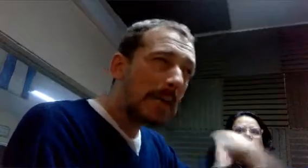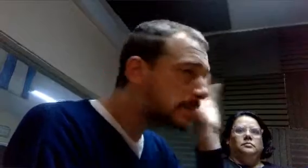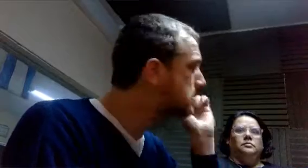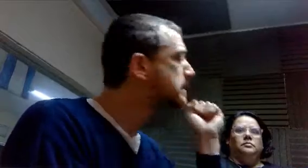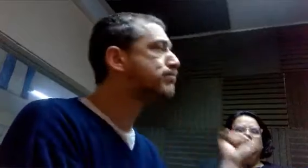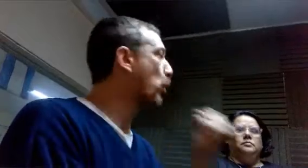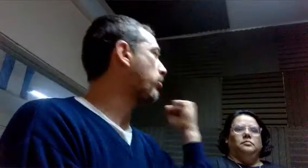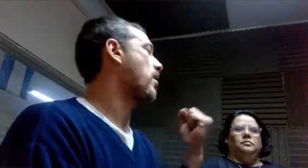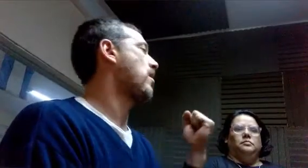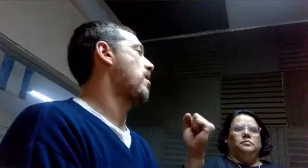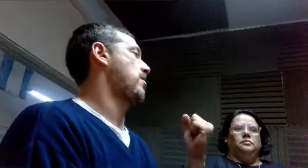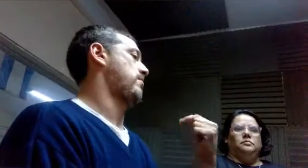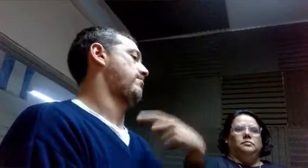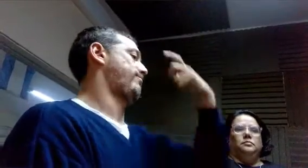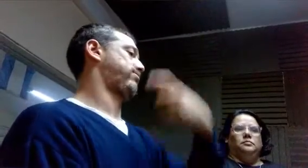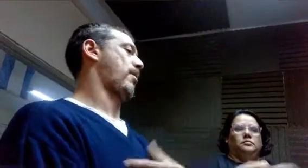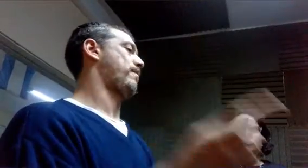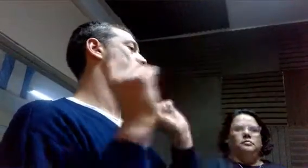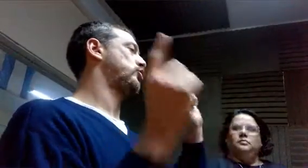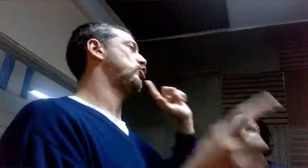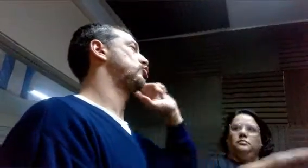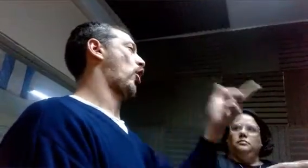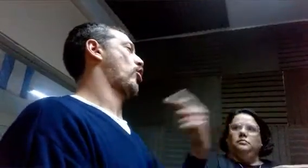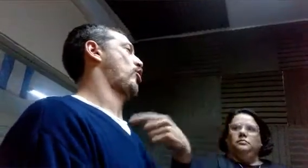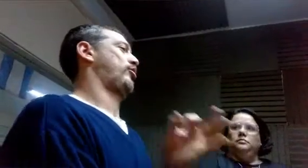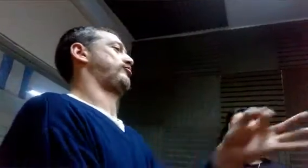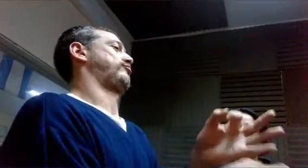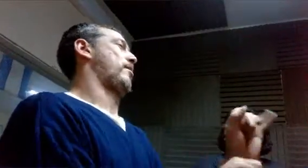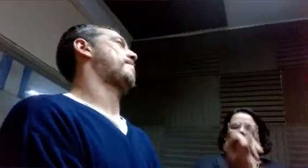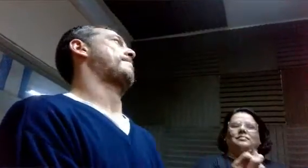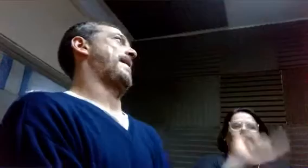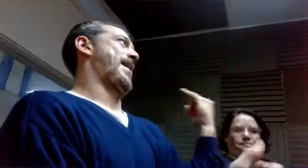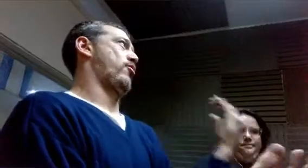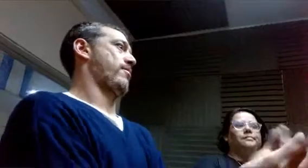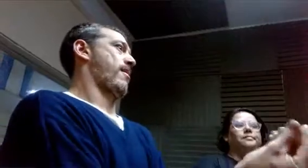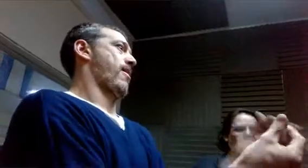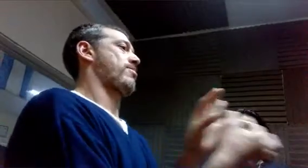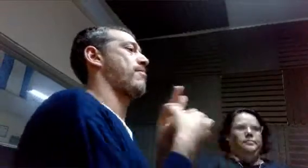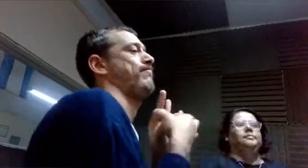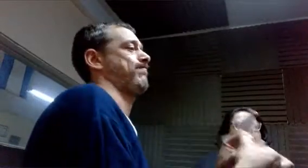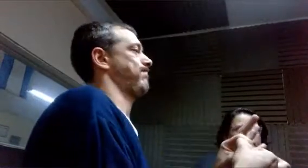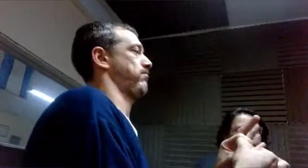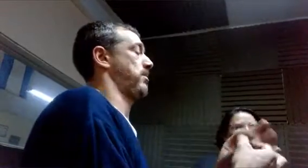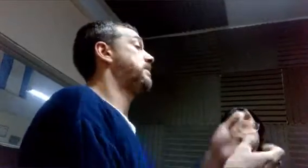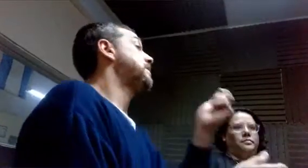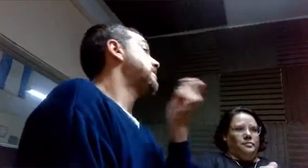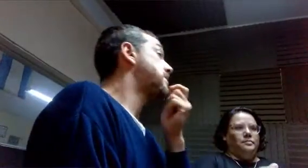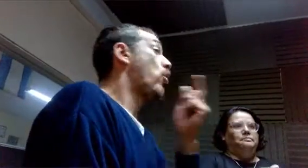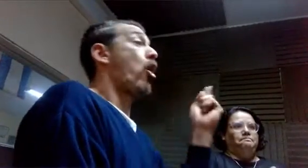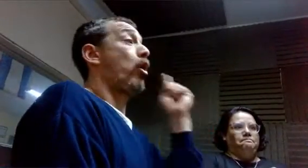Pero a mí lo que más me gusta y me parece más importante es que el profesor en esos cursos debe ser sordo para poder generar